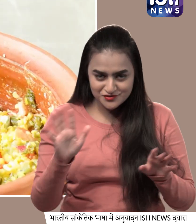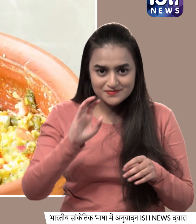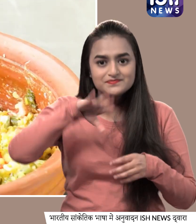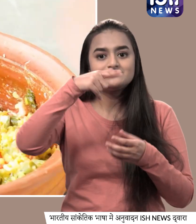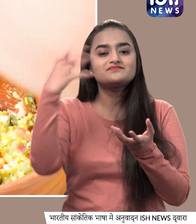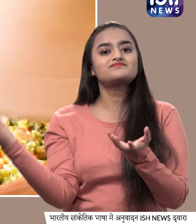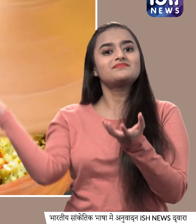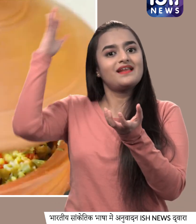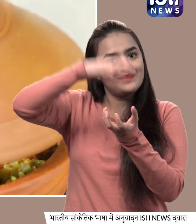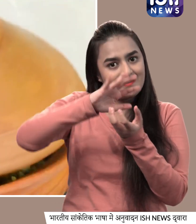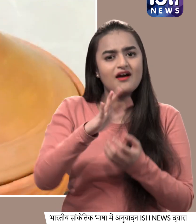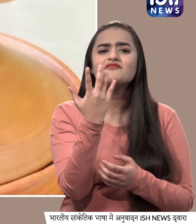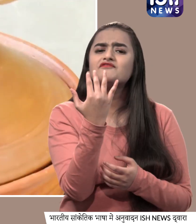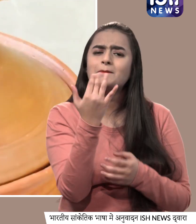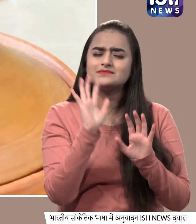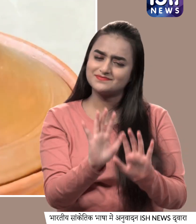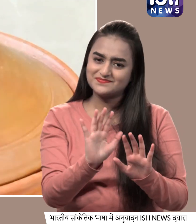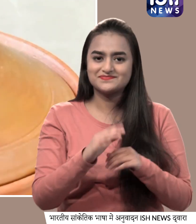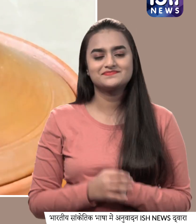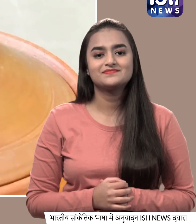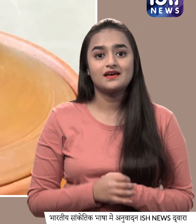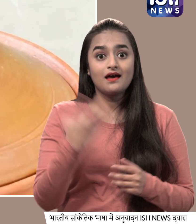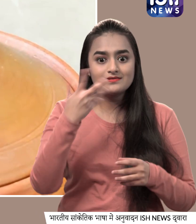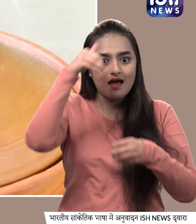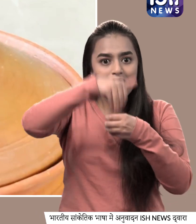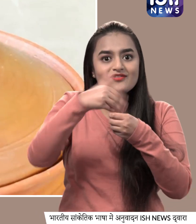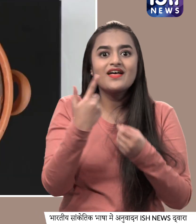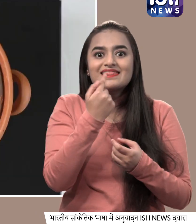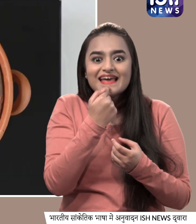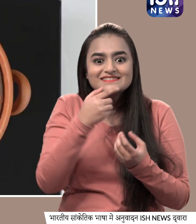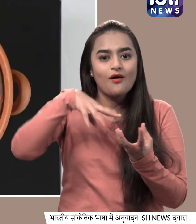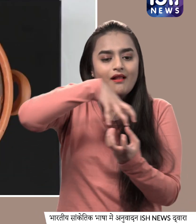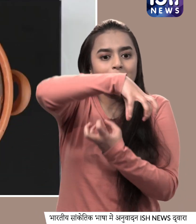बाद हांडी को 5 मिनट तक ढखकर रखे, ताकि अंदर सारे फ्लेवर्स एक साथ